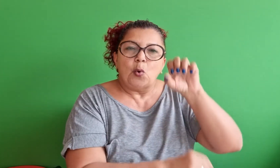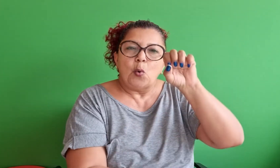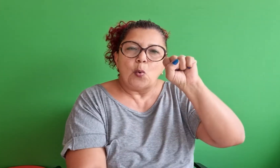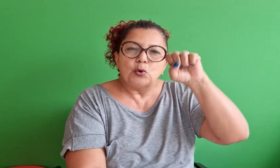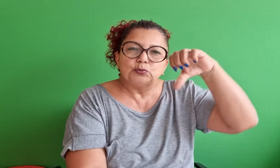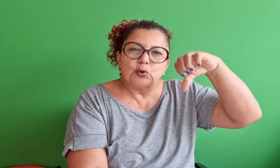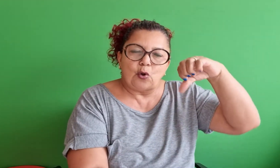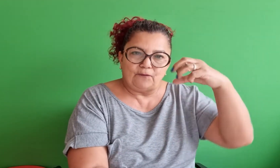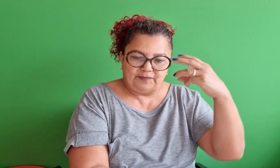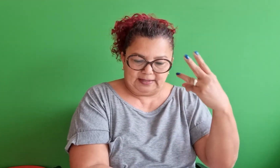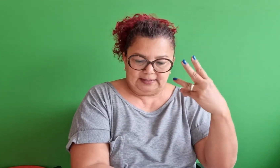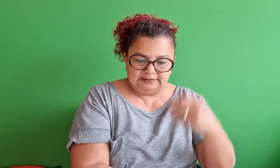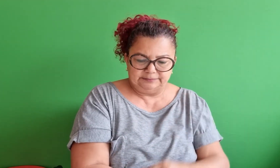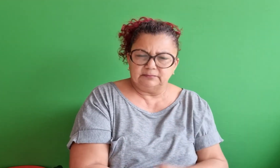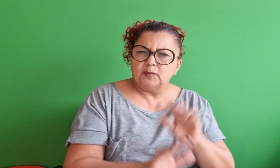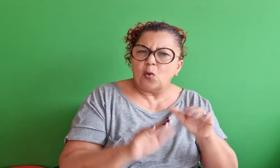oitocentos e noventa três.